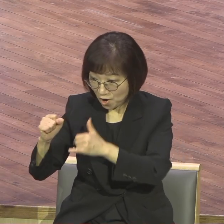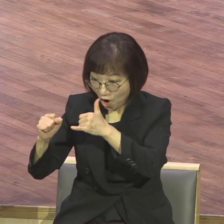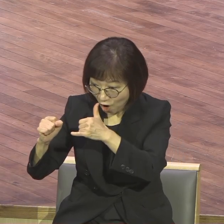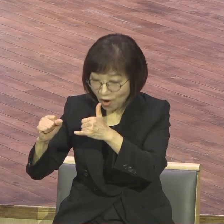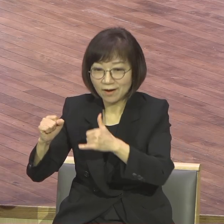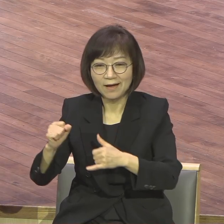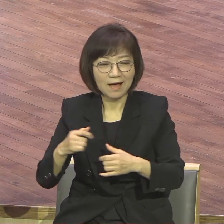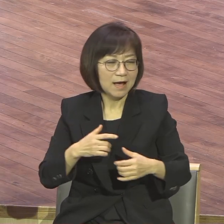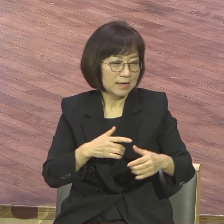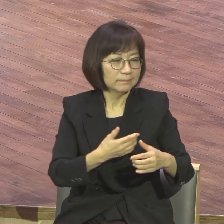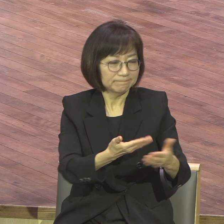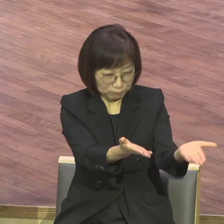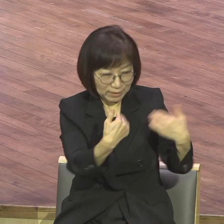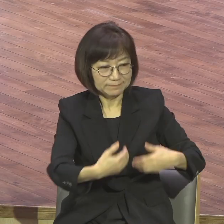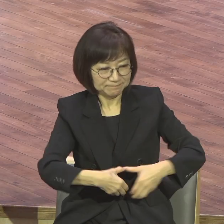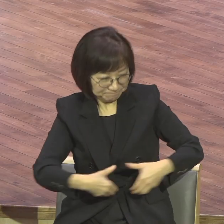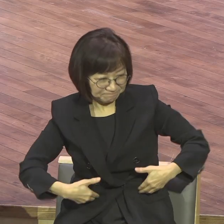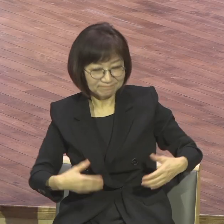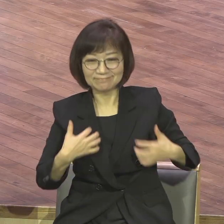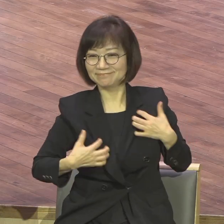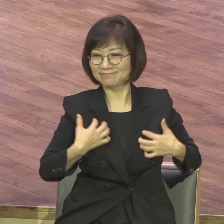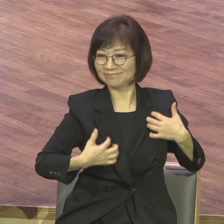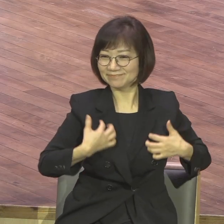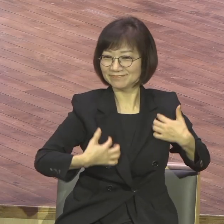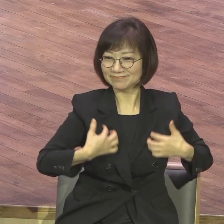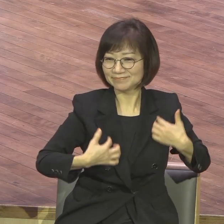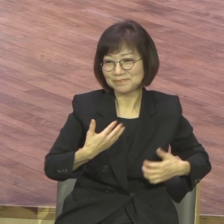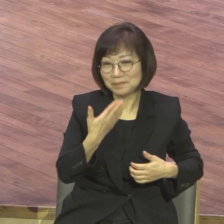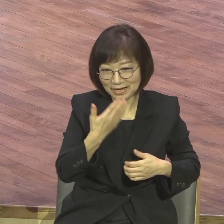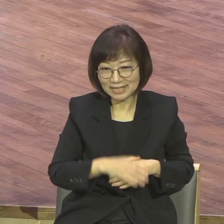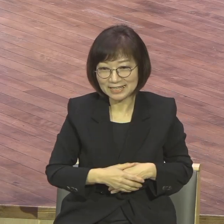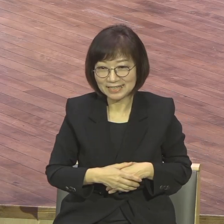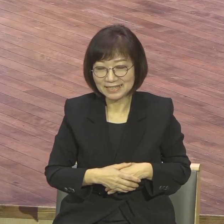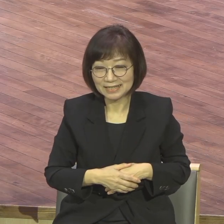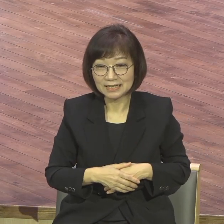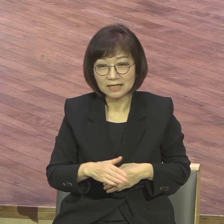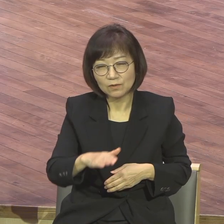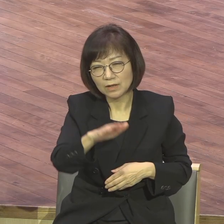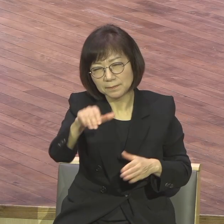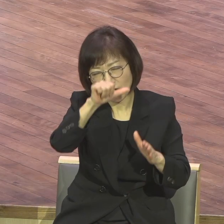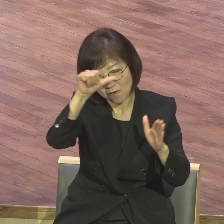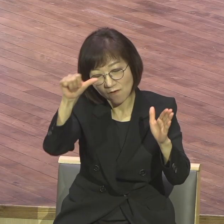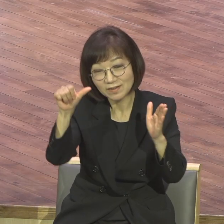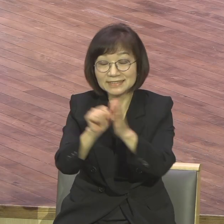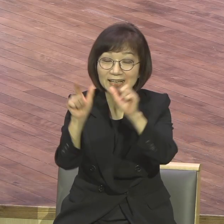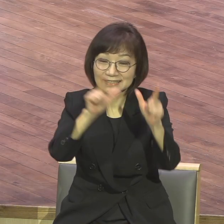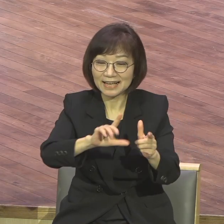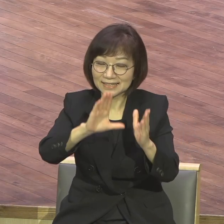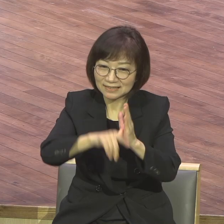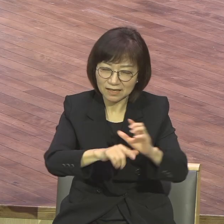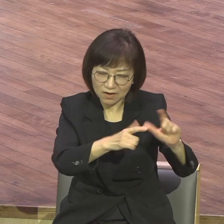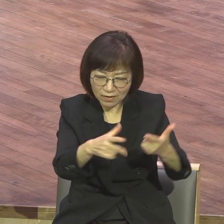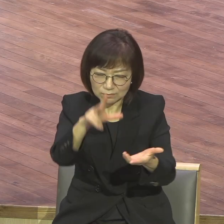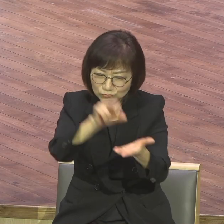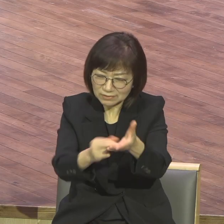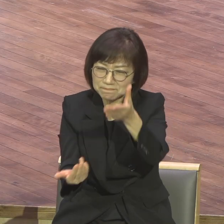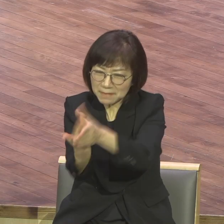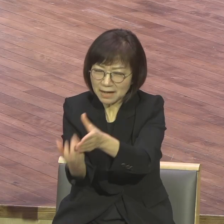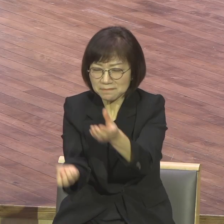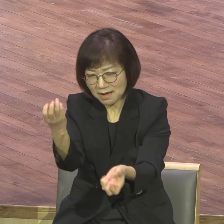상황 상관없어. 문제 상관없어. 인생 살다 보면 다양한 색깔의 시험이 오게 되는데 그때 근심할